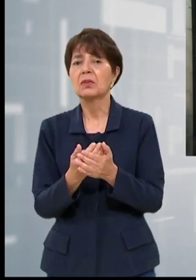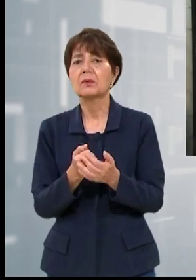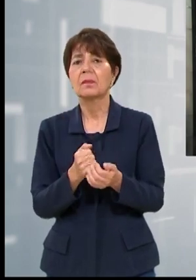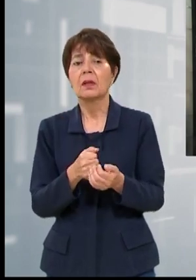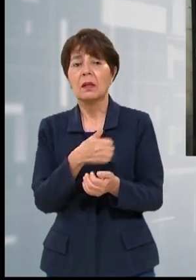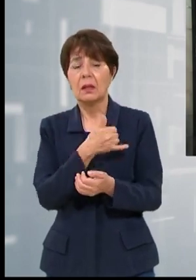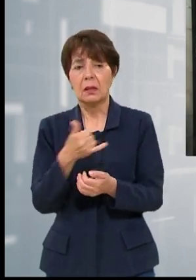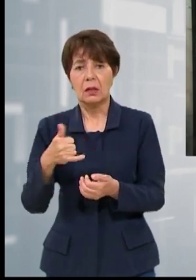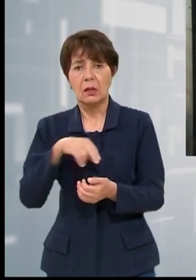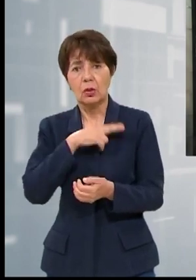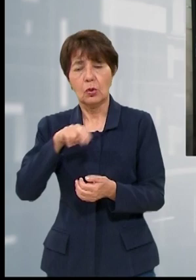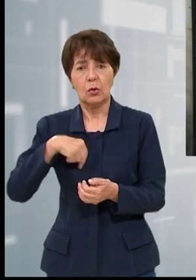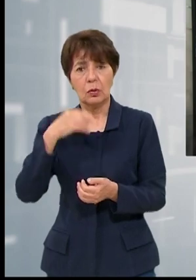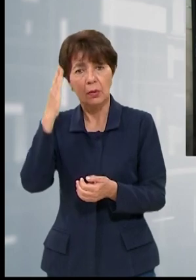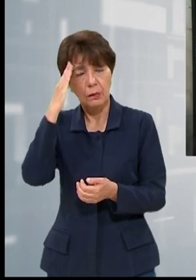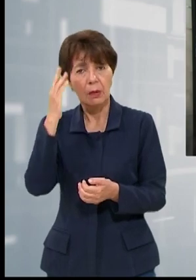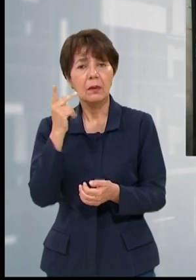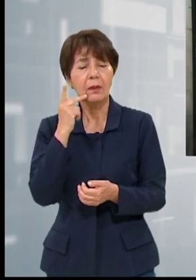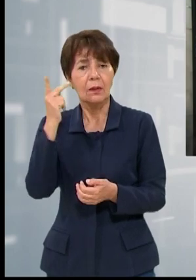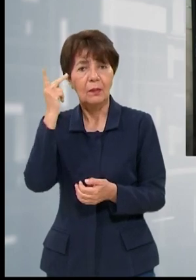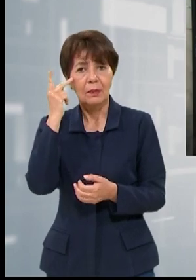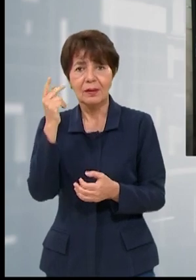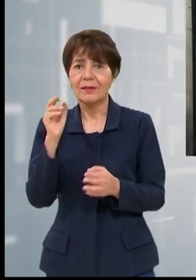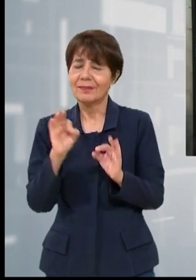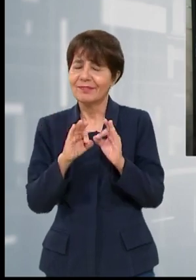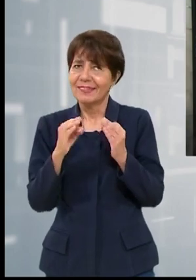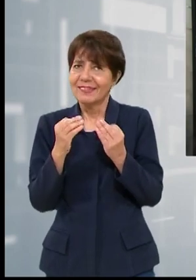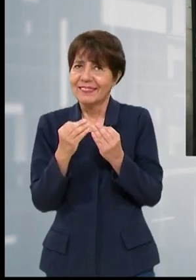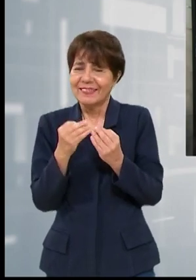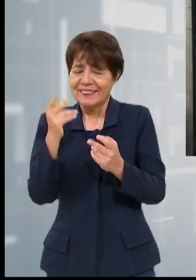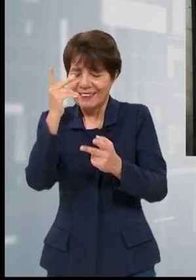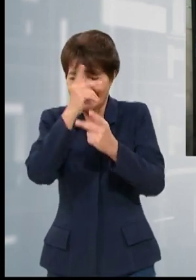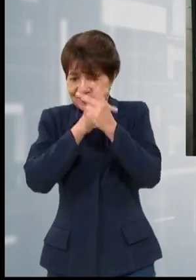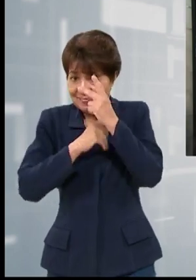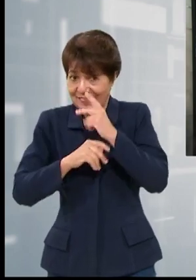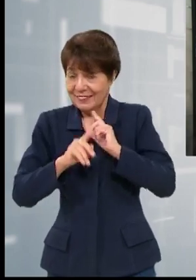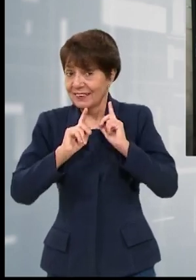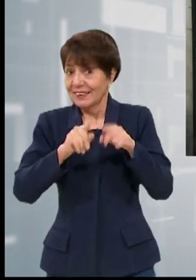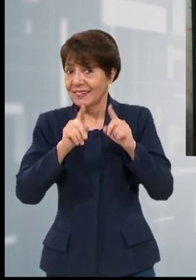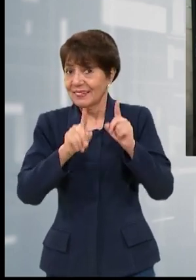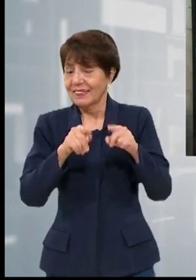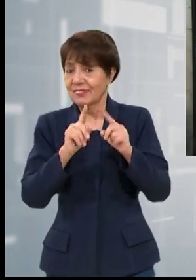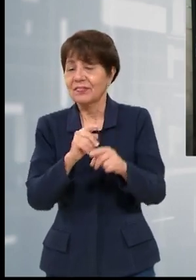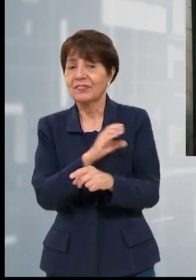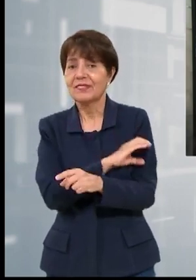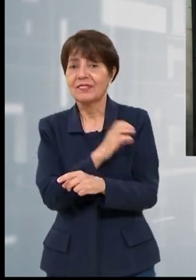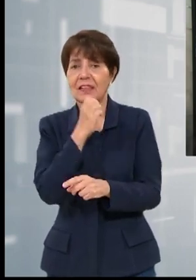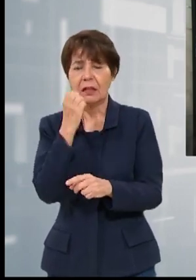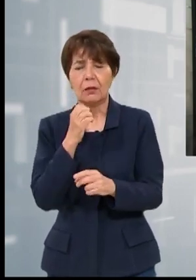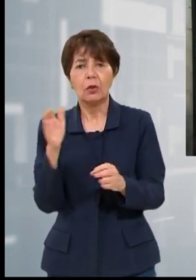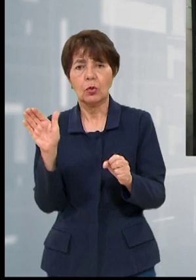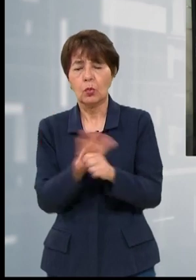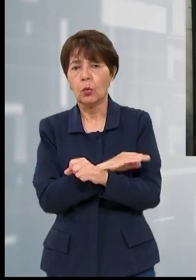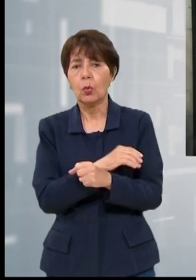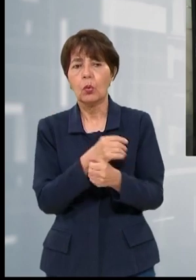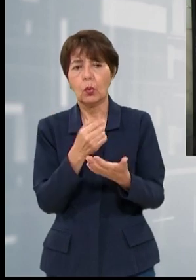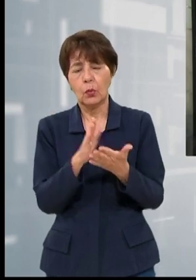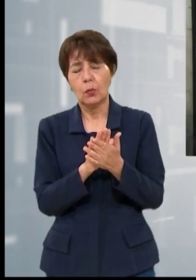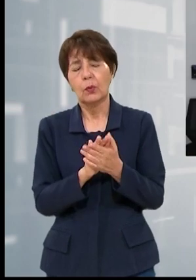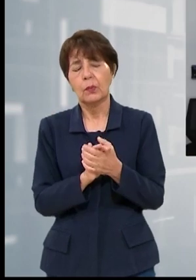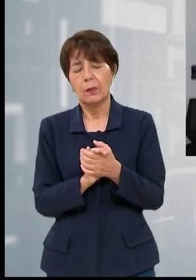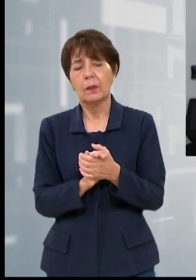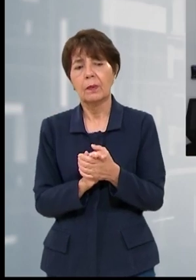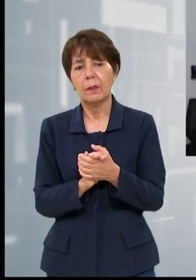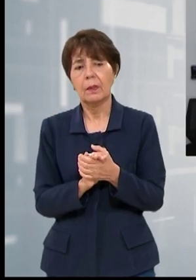Ya sabemos que porque los padres están un poco preocupados porque regresan a clases y todos tienen que ir con su esquema ya completo si es posible hasta la fecha que le